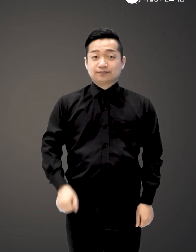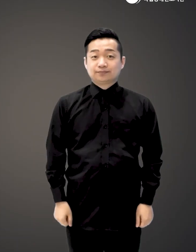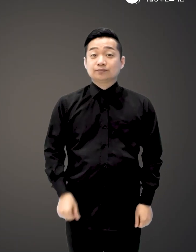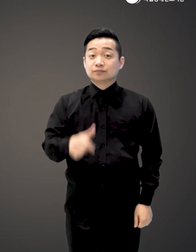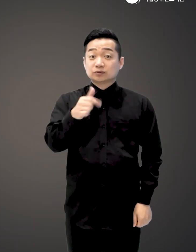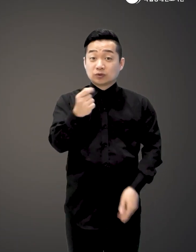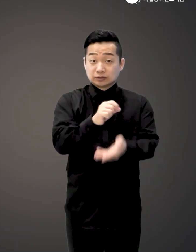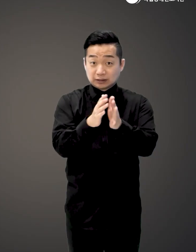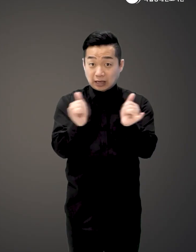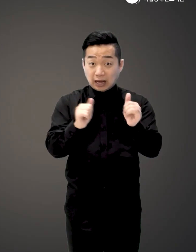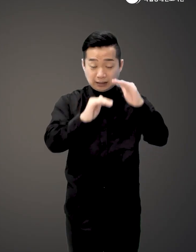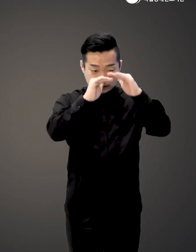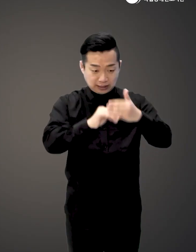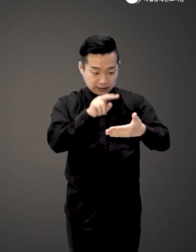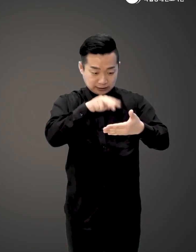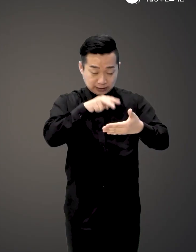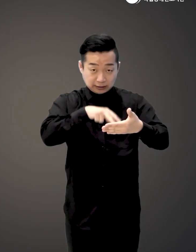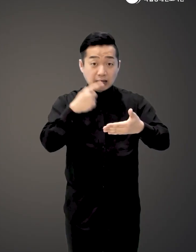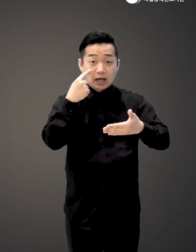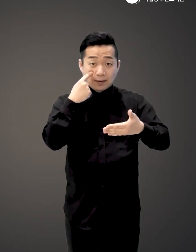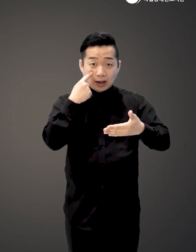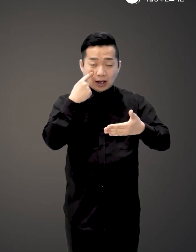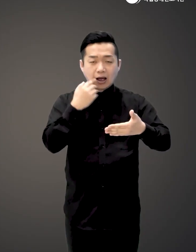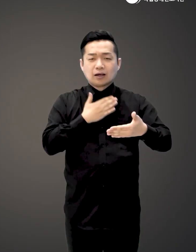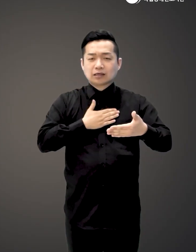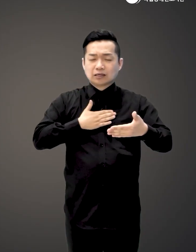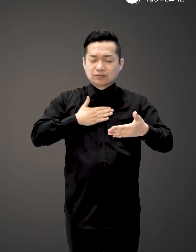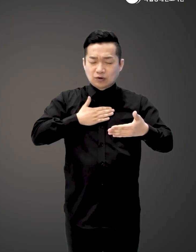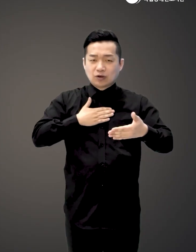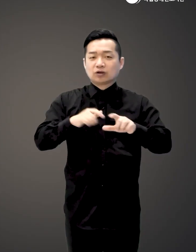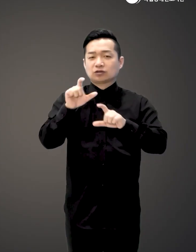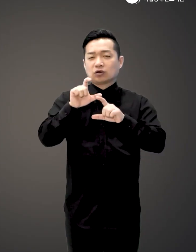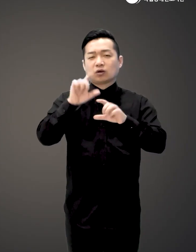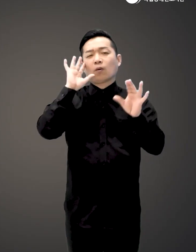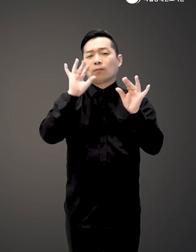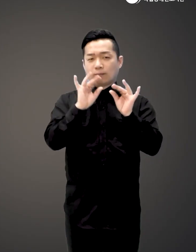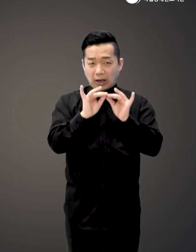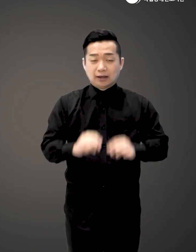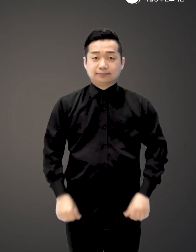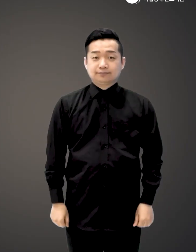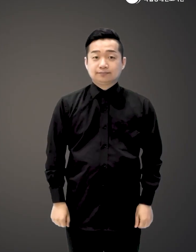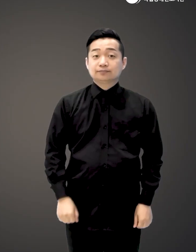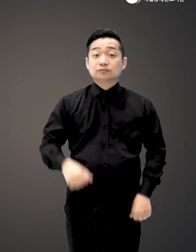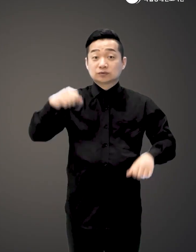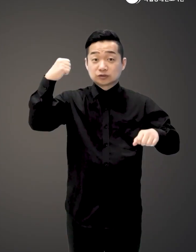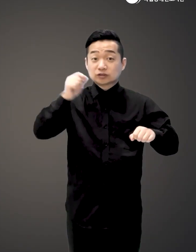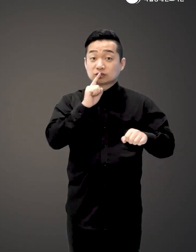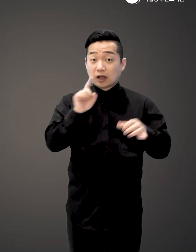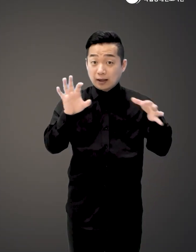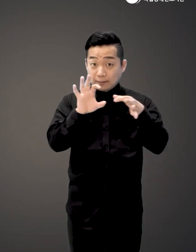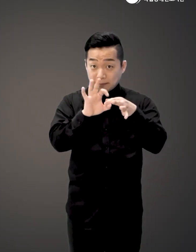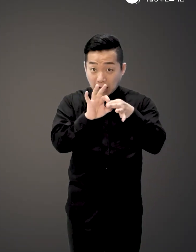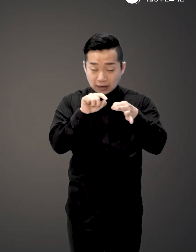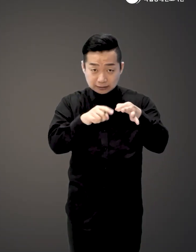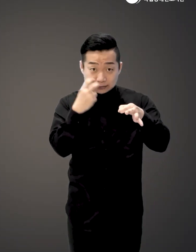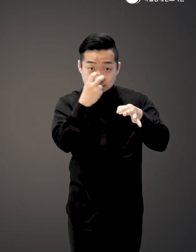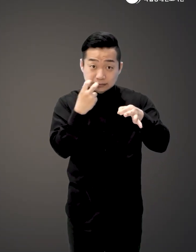있습니다 노영재 작가의 이 책을 읽으면 그런 기분이 더욱 강하게 됩니다 춤과 언어 사이의 깊은